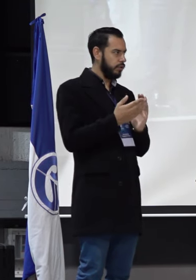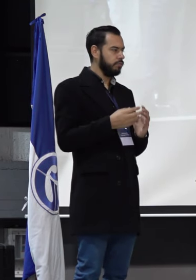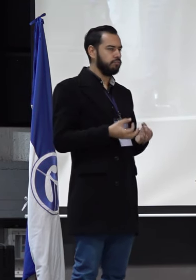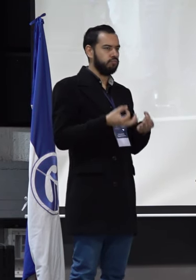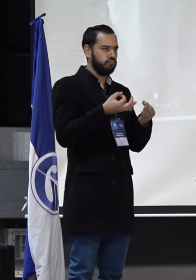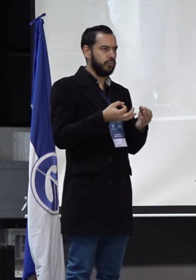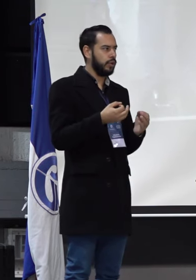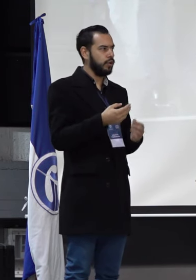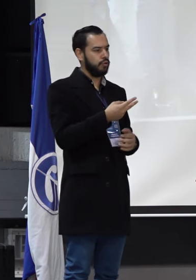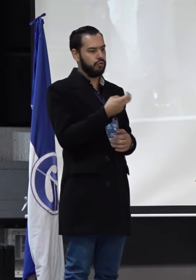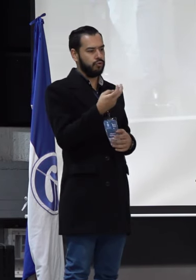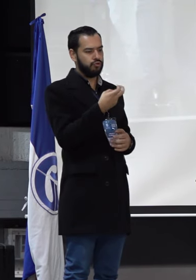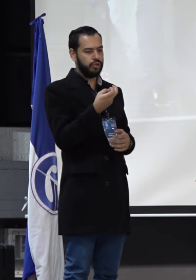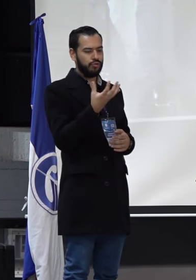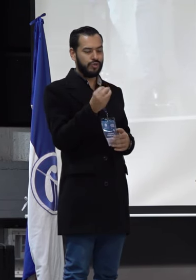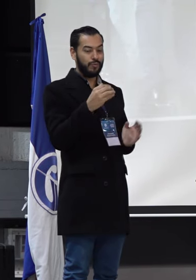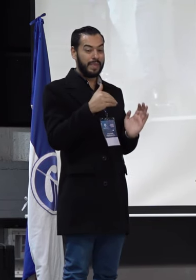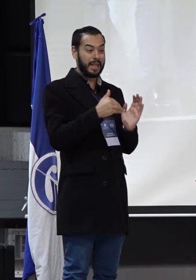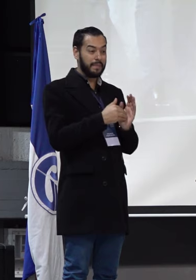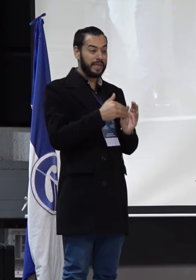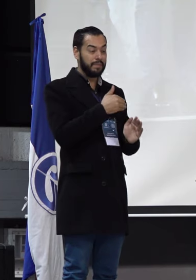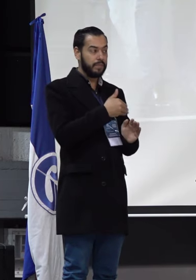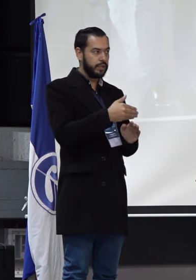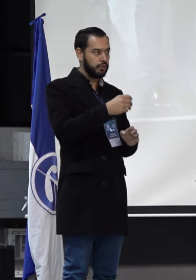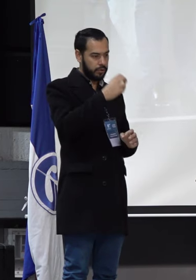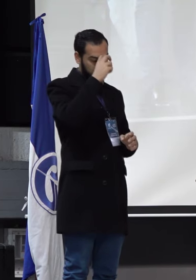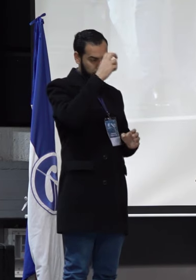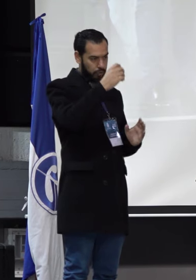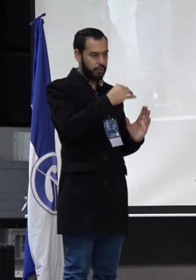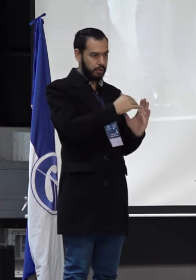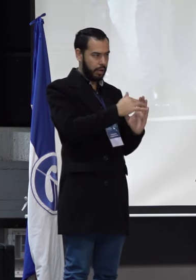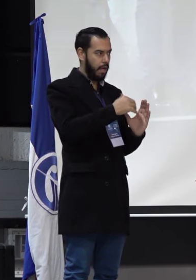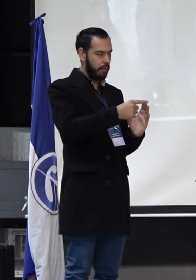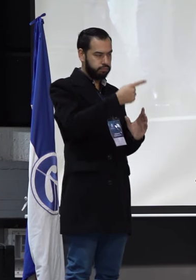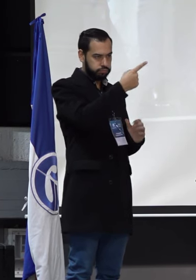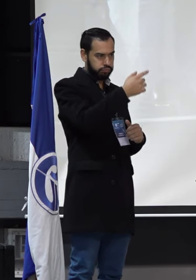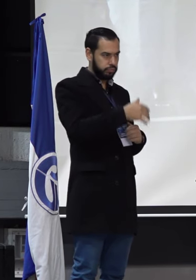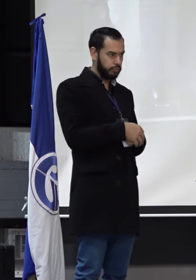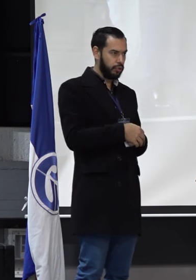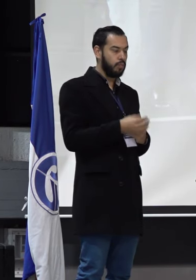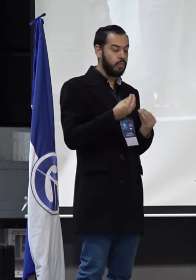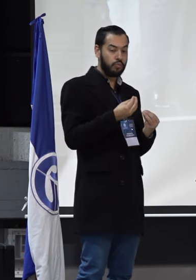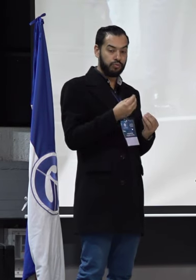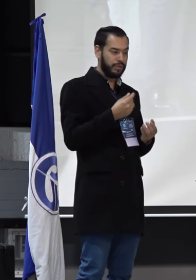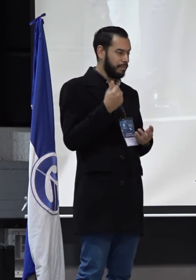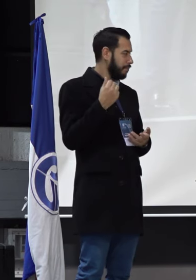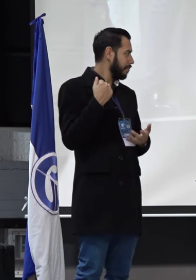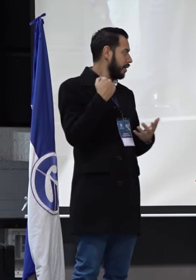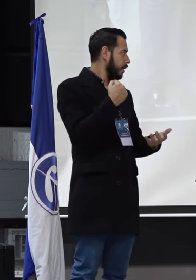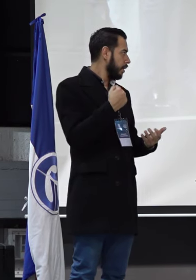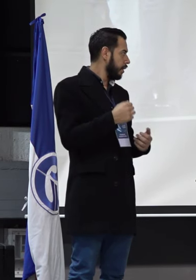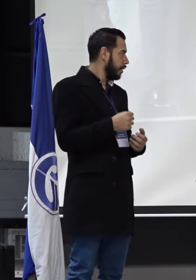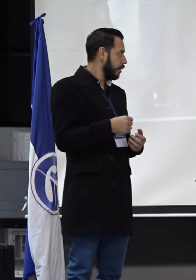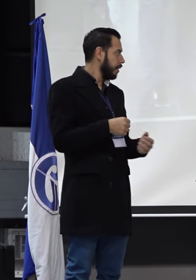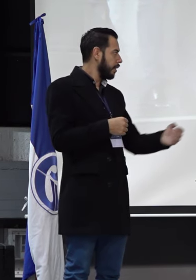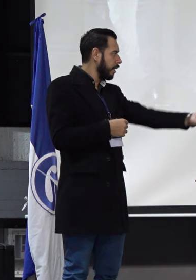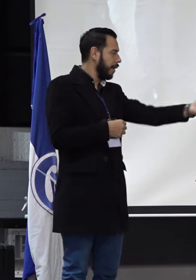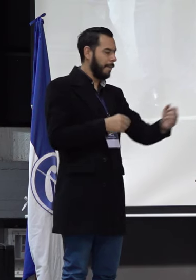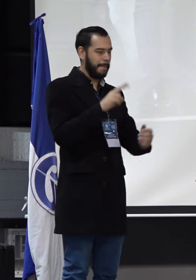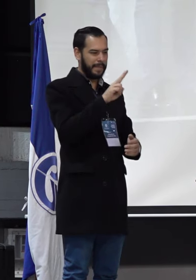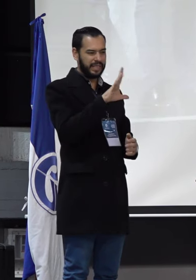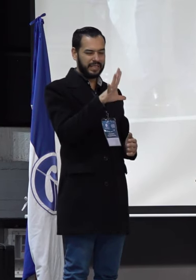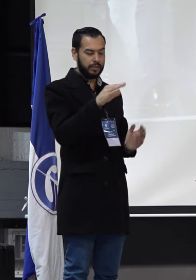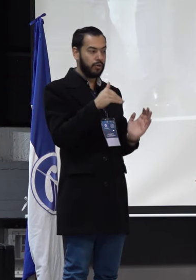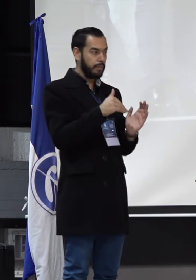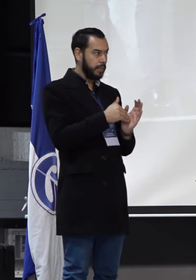garantía de 250 mil millones de pesos para Balmaría que ya están garantizados. Mucha de esa plata, bueno, perdón, 25 mil millones